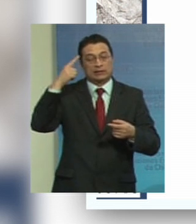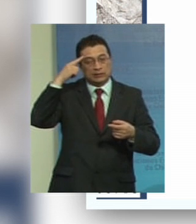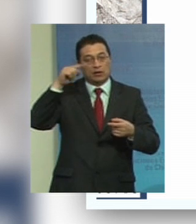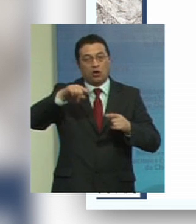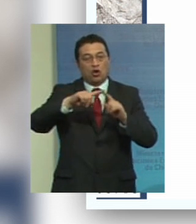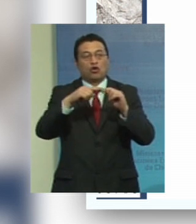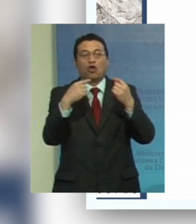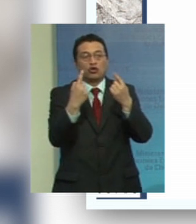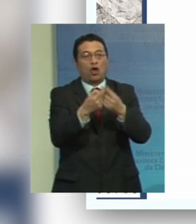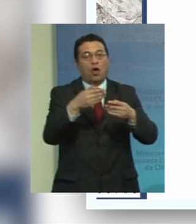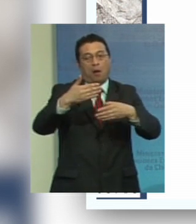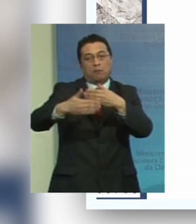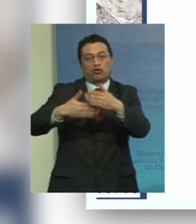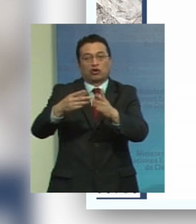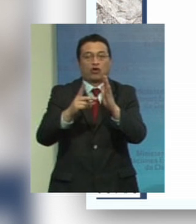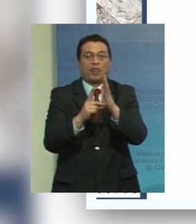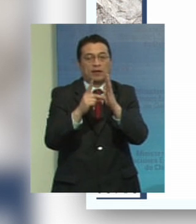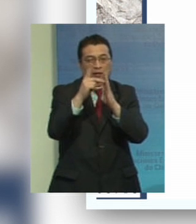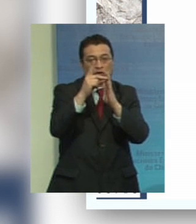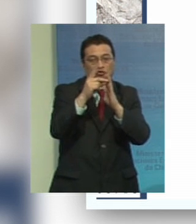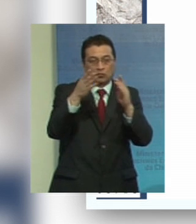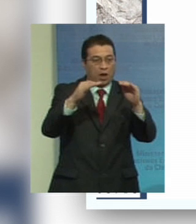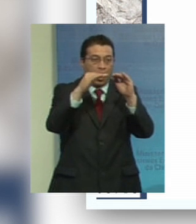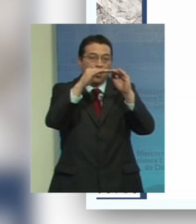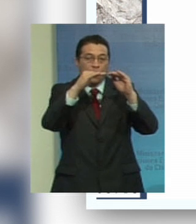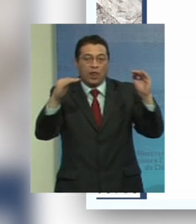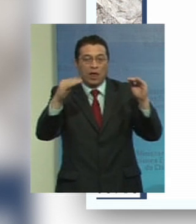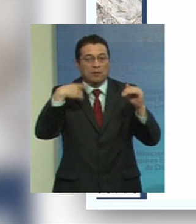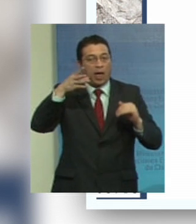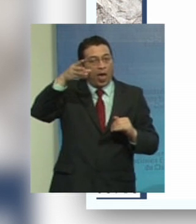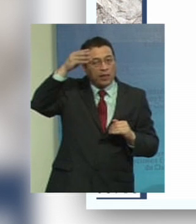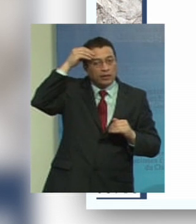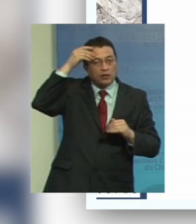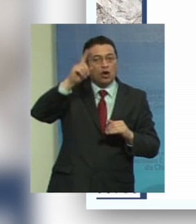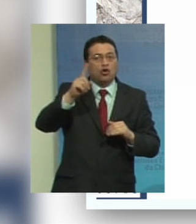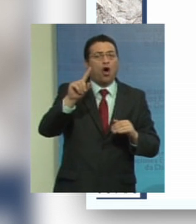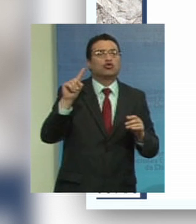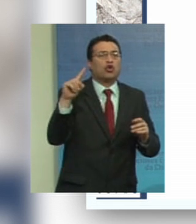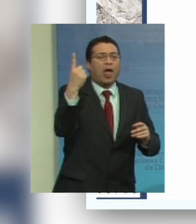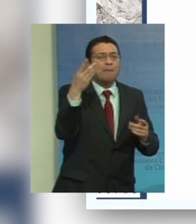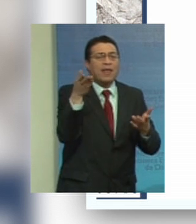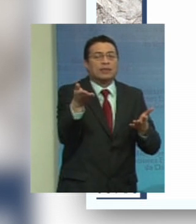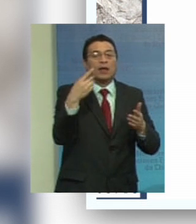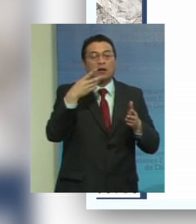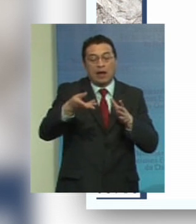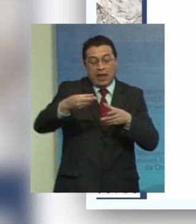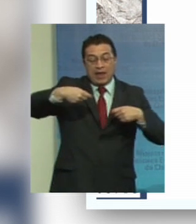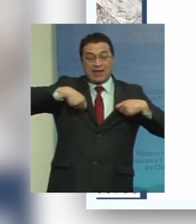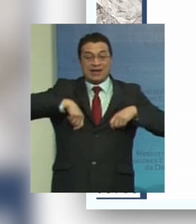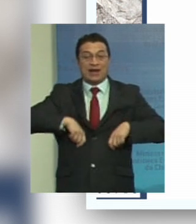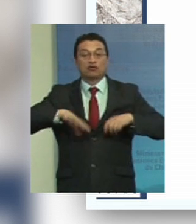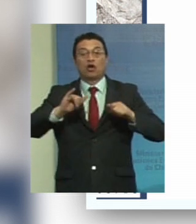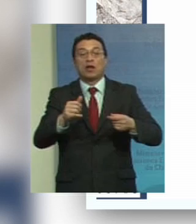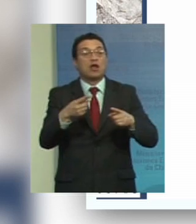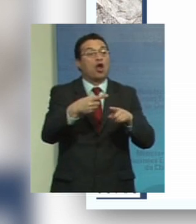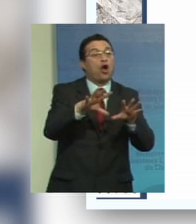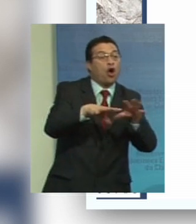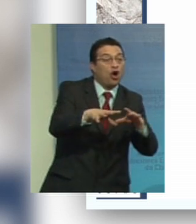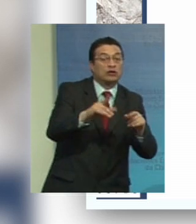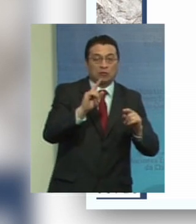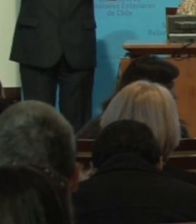todo el proceso de desarrollo una igualdad entendida no solamente como igualdad de ingresos y de medios pero